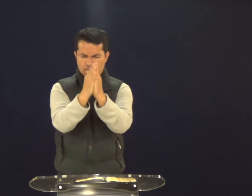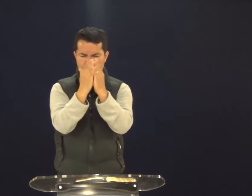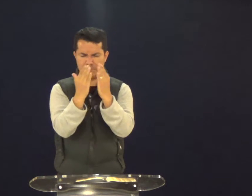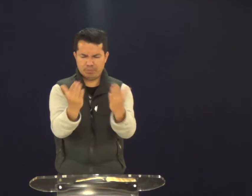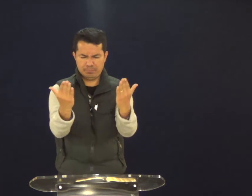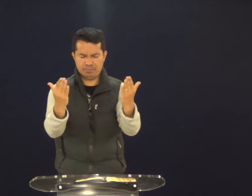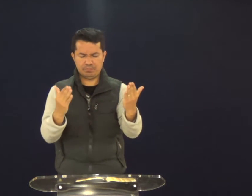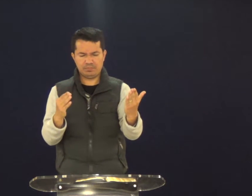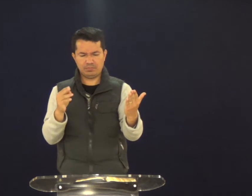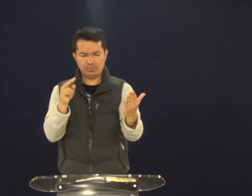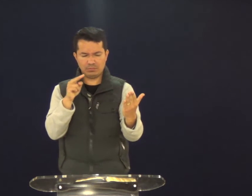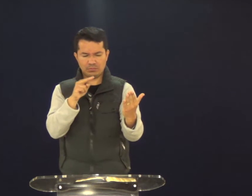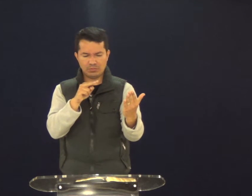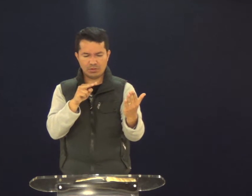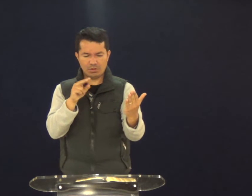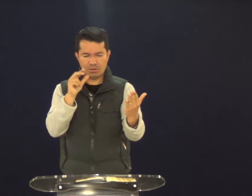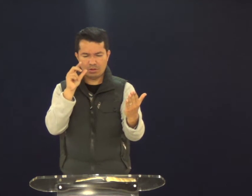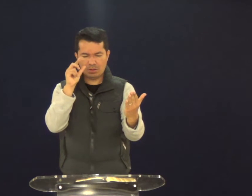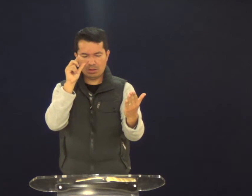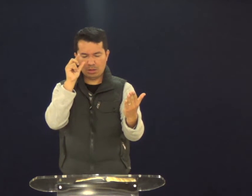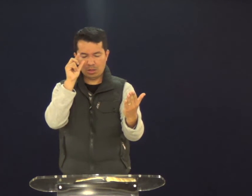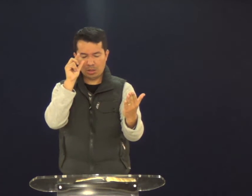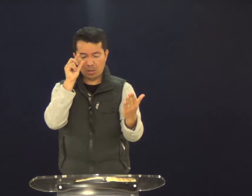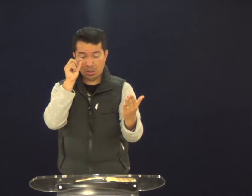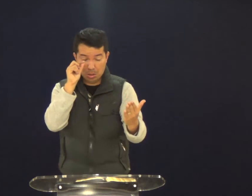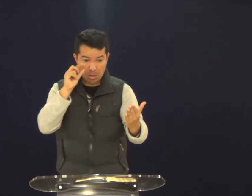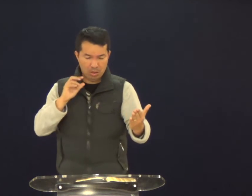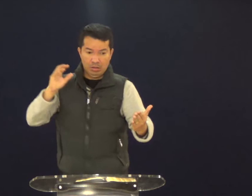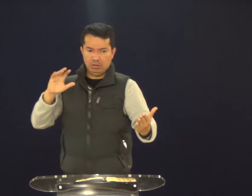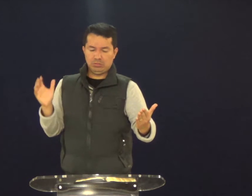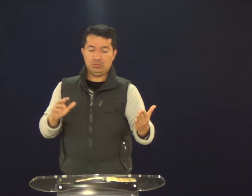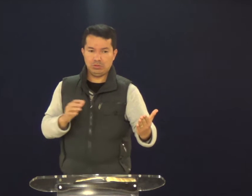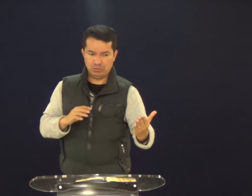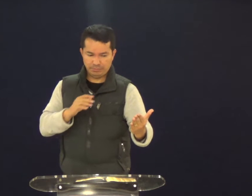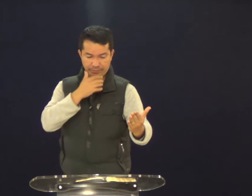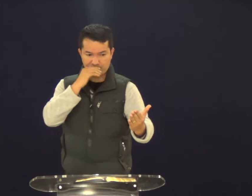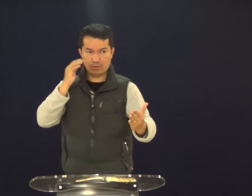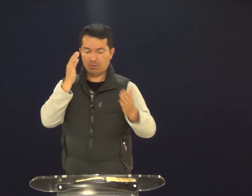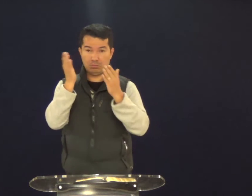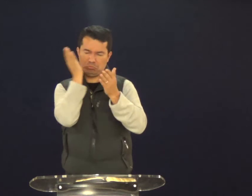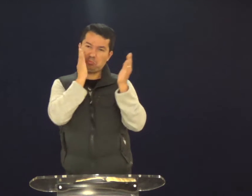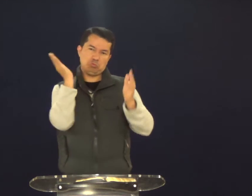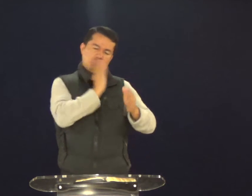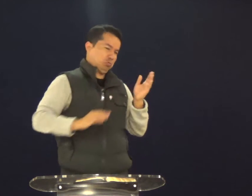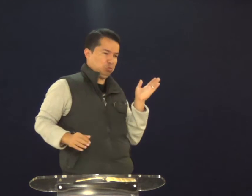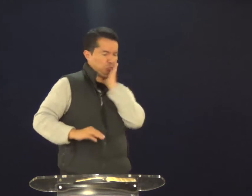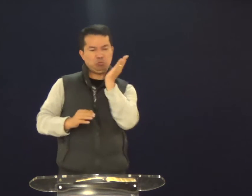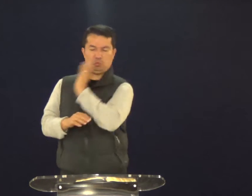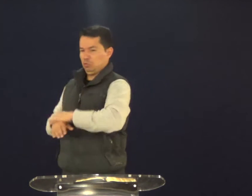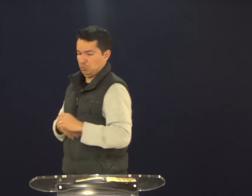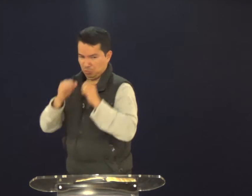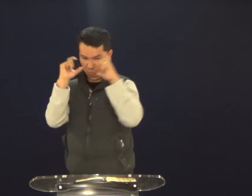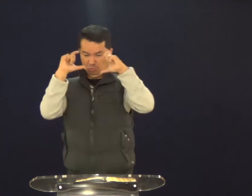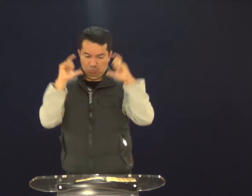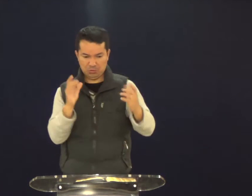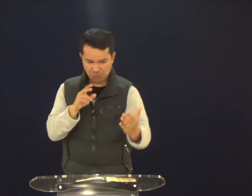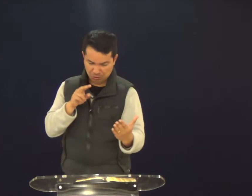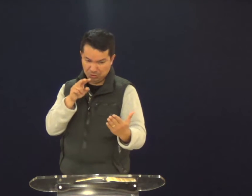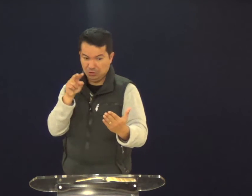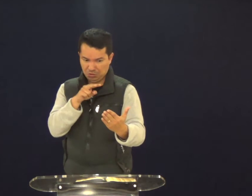compromisso. Vou ler a Bíblia. Mas, daí, você começa a ler a Bíblia, parece que começa a dar um sono. Você, não, não posso dormir, tenho que